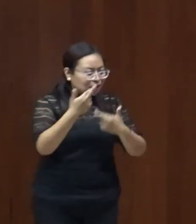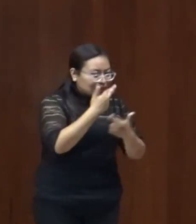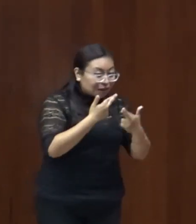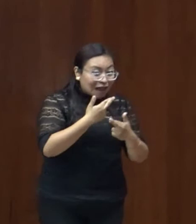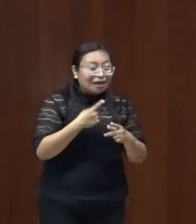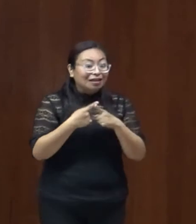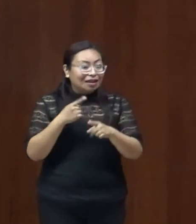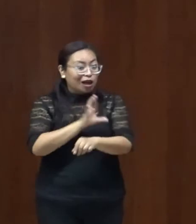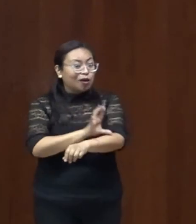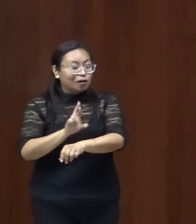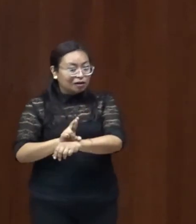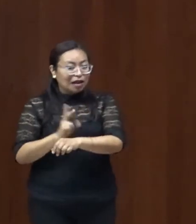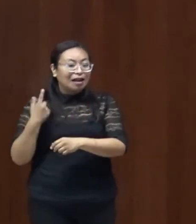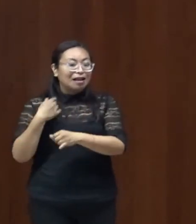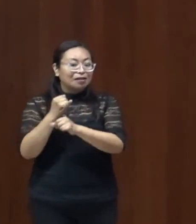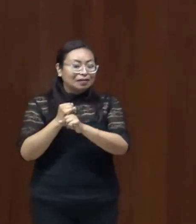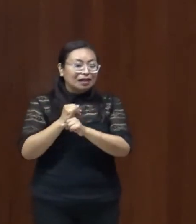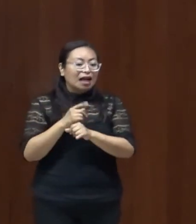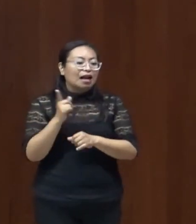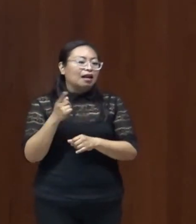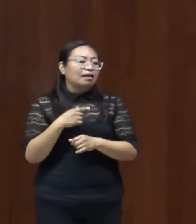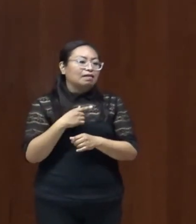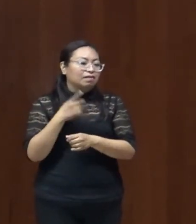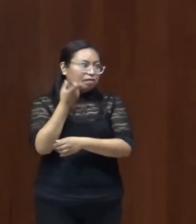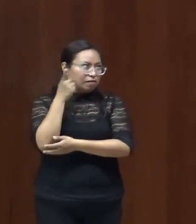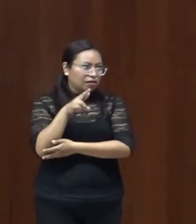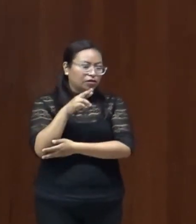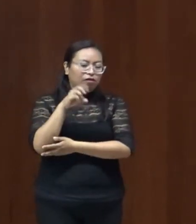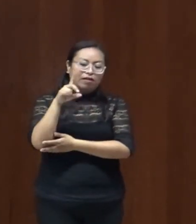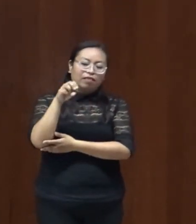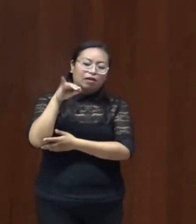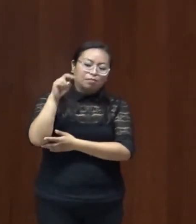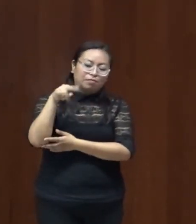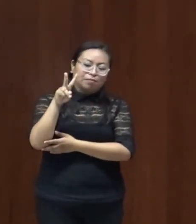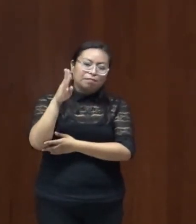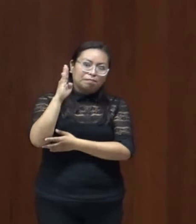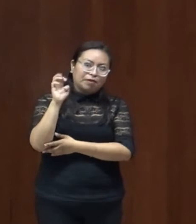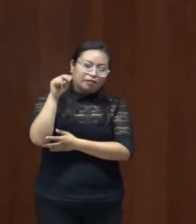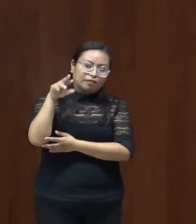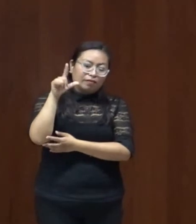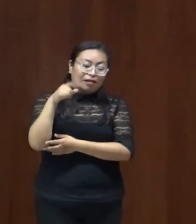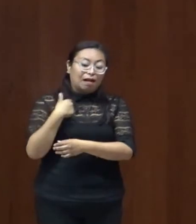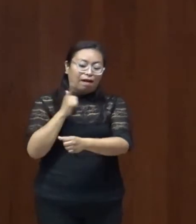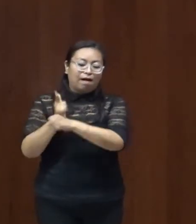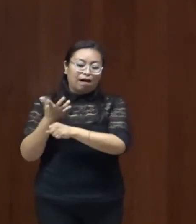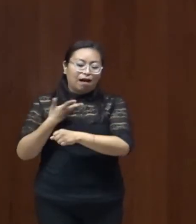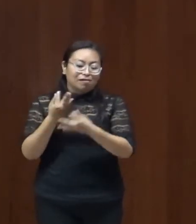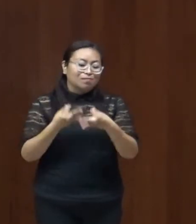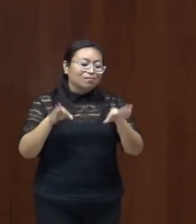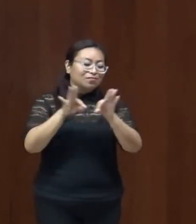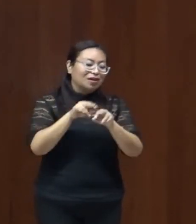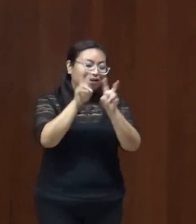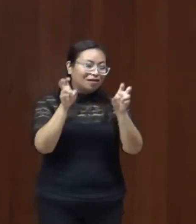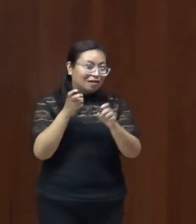coordinado la doctora Damián Bernal y que nos da en cuenta de la importancia de este tema que debe ser